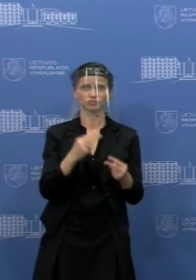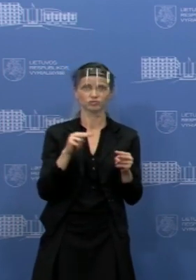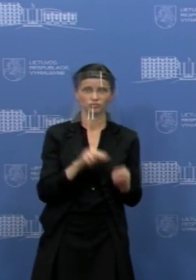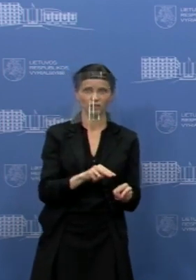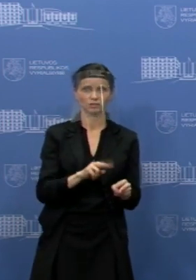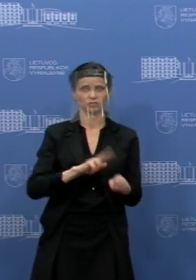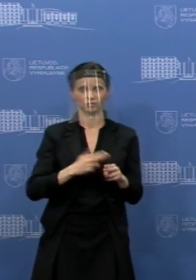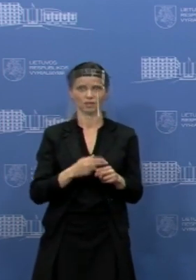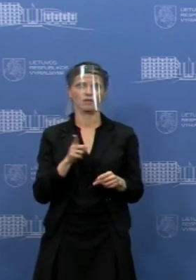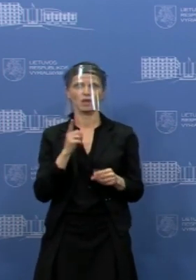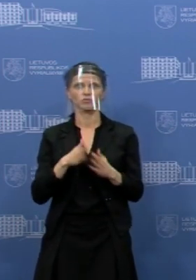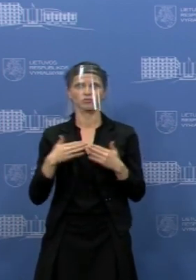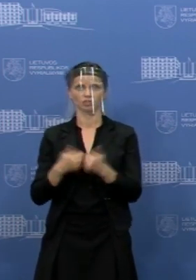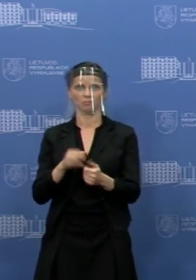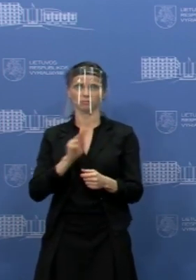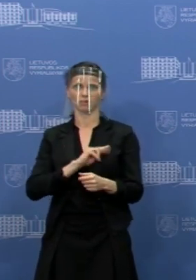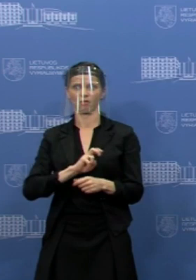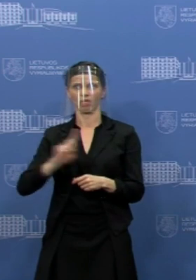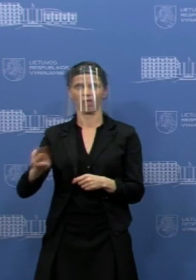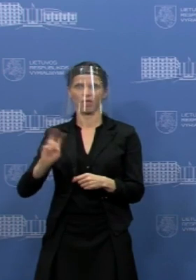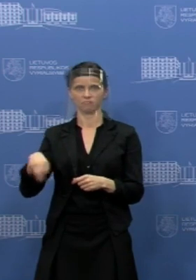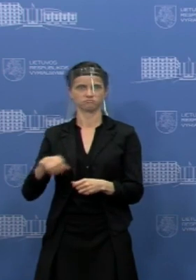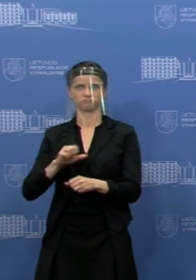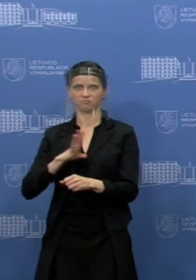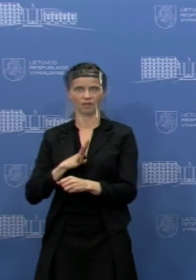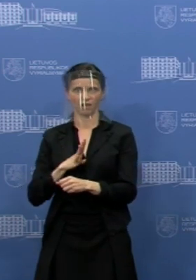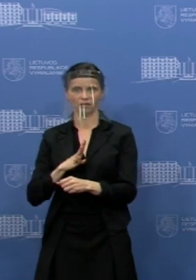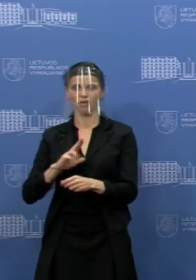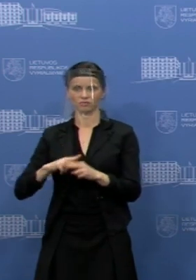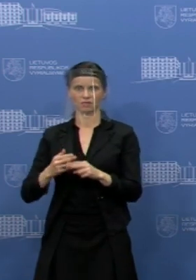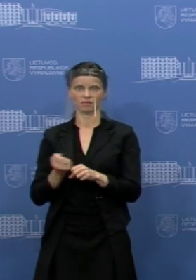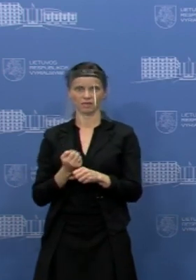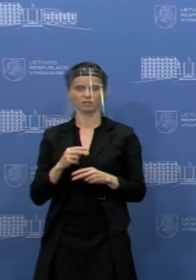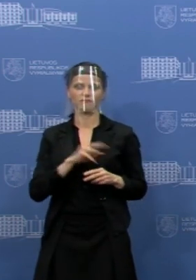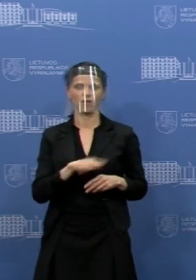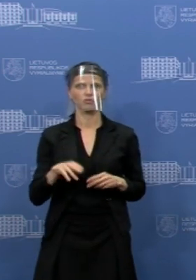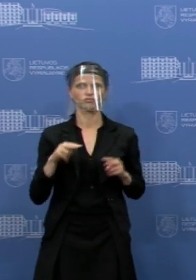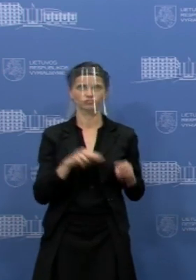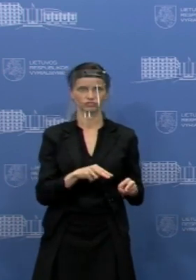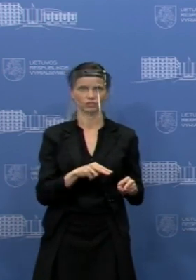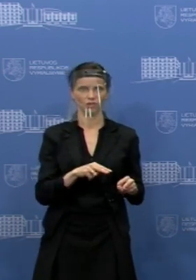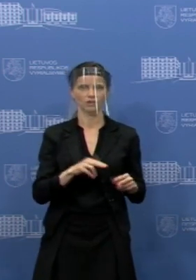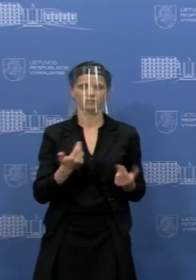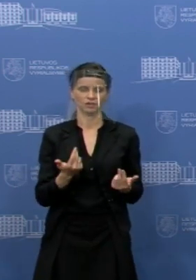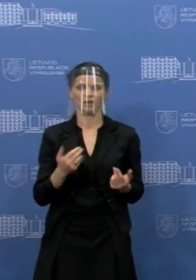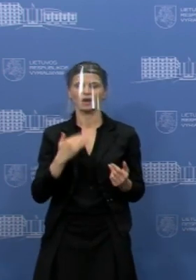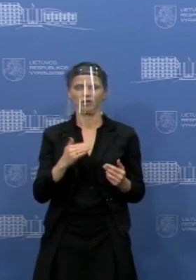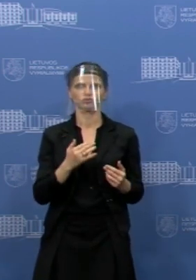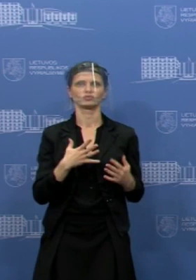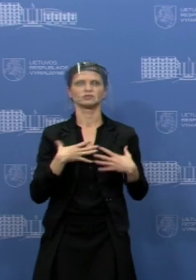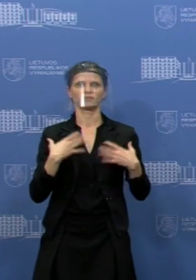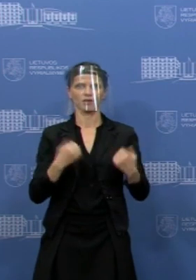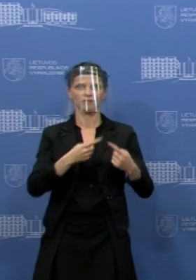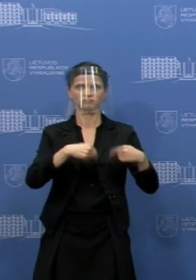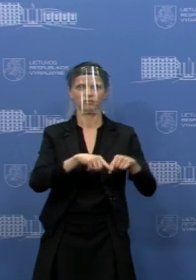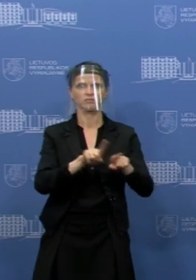nebegalėtų eiti į darbą. Ir tai reikštų, kad triktų labai daug ir kitų sektorių. Tai ne tik taisai KT, bet